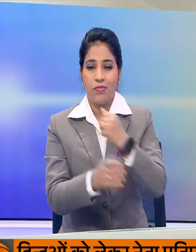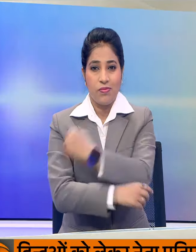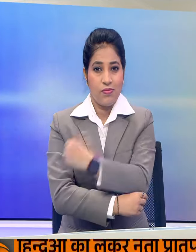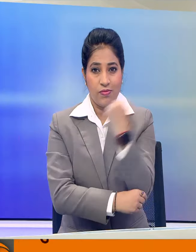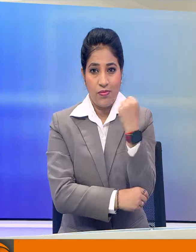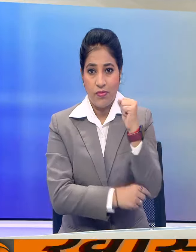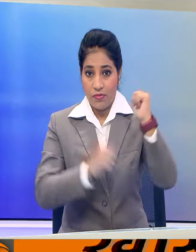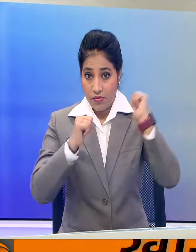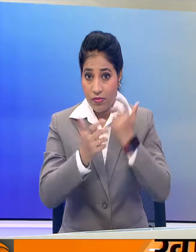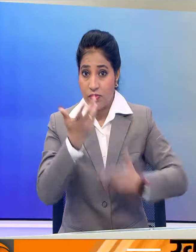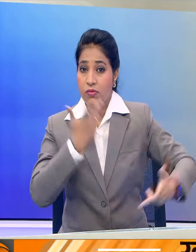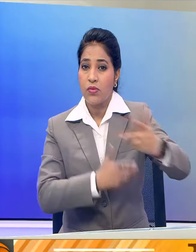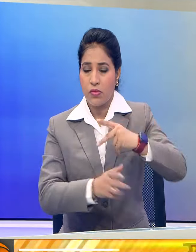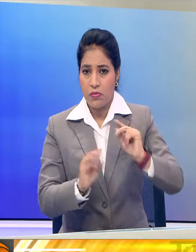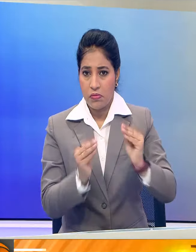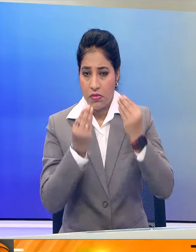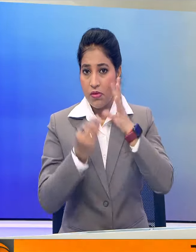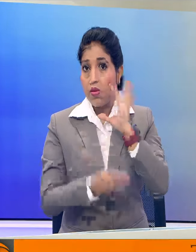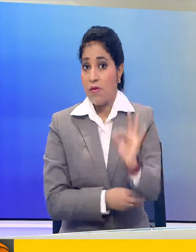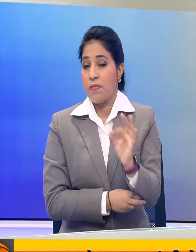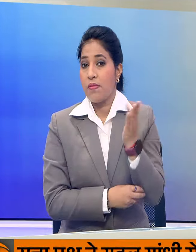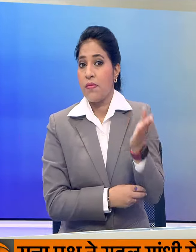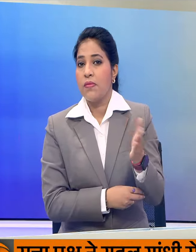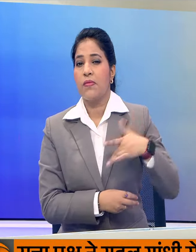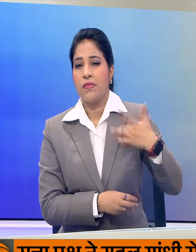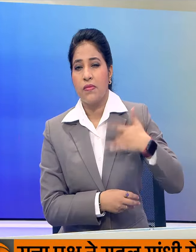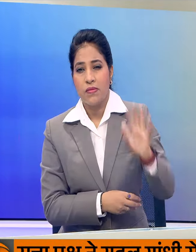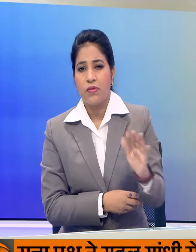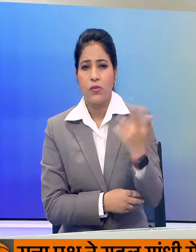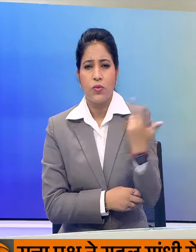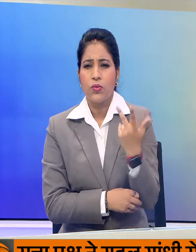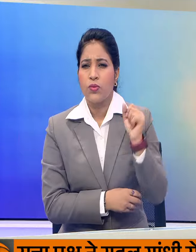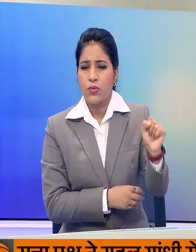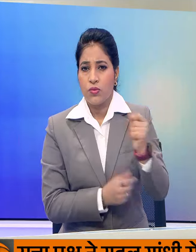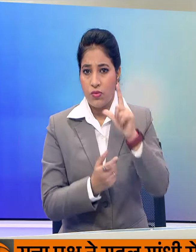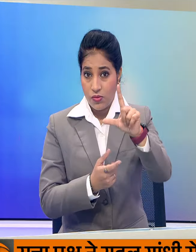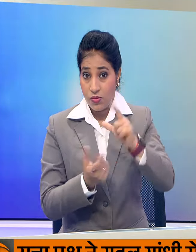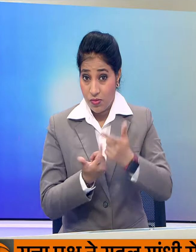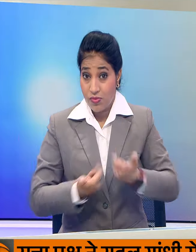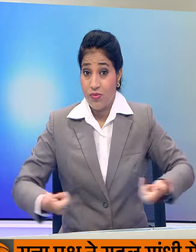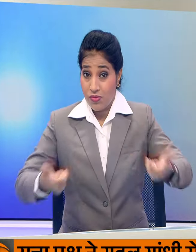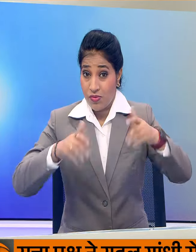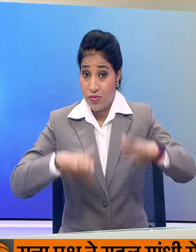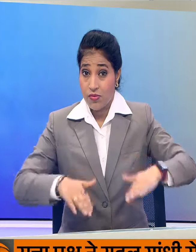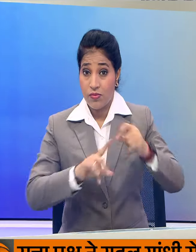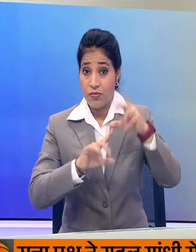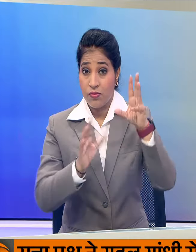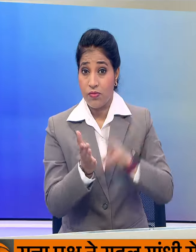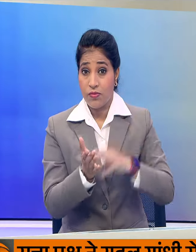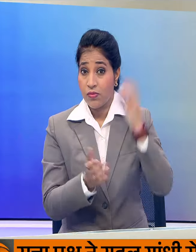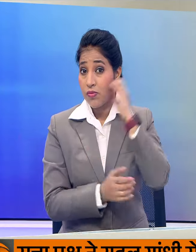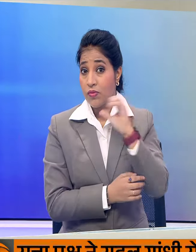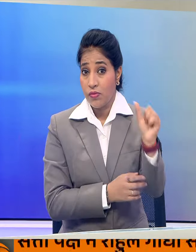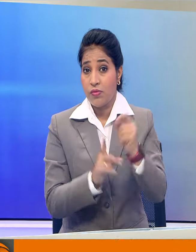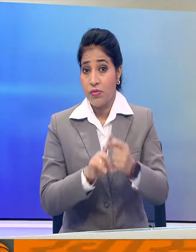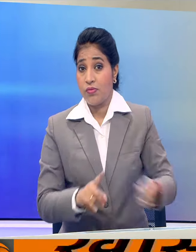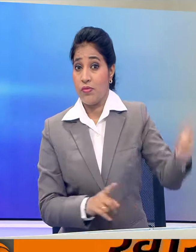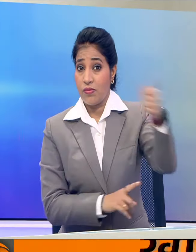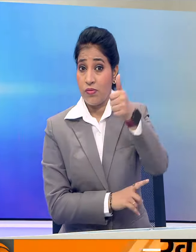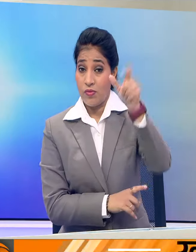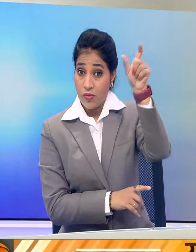बैठक से इस लिहास से बेहत खास मानी जा रही है क्योंकि आज लोकसभा में प्रधान मंत्री नरेंद्र मोदी